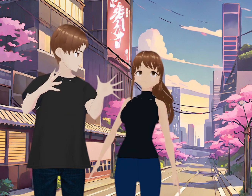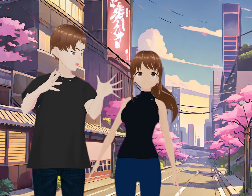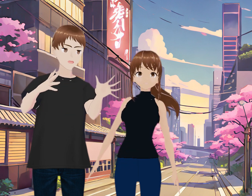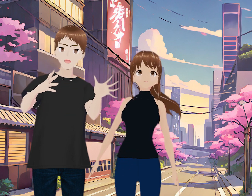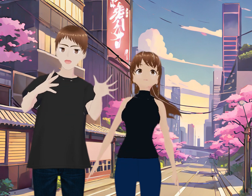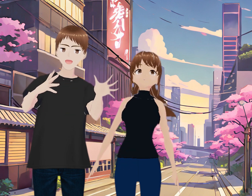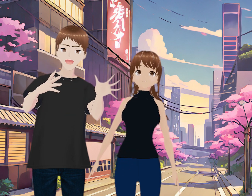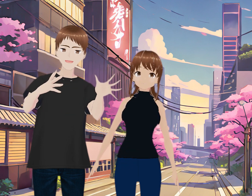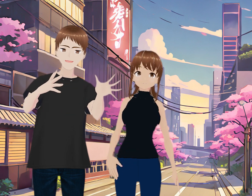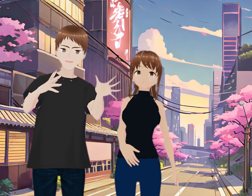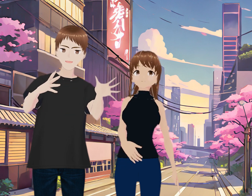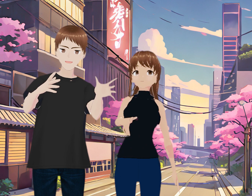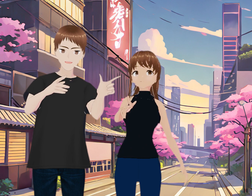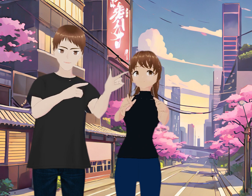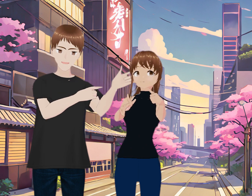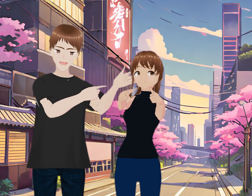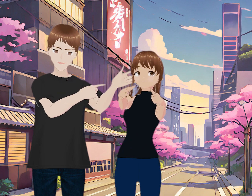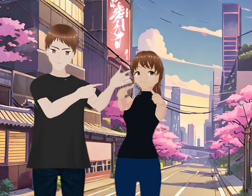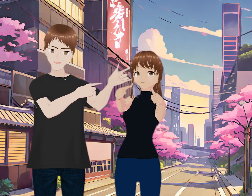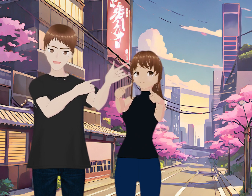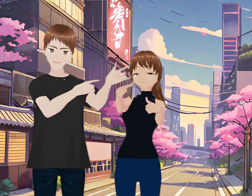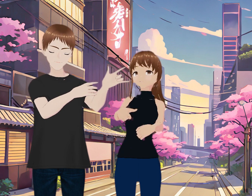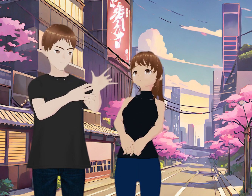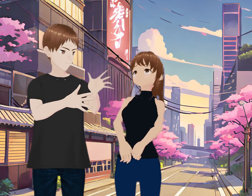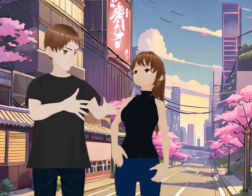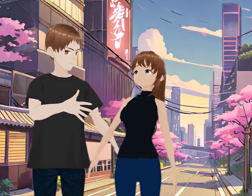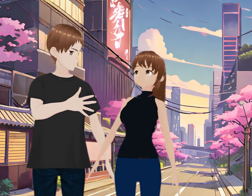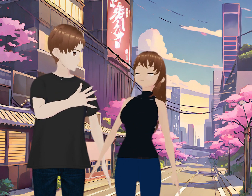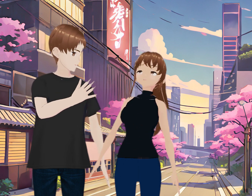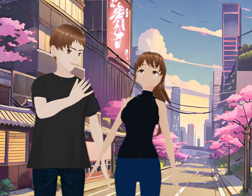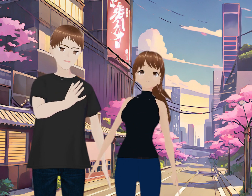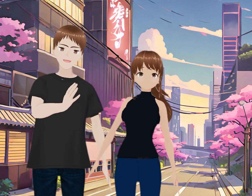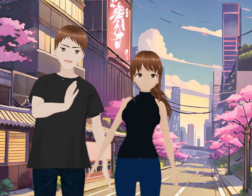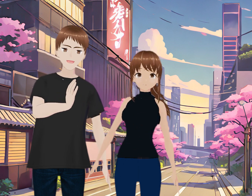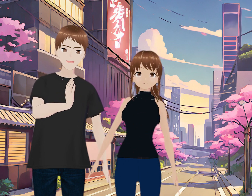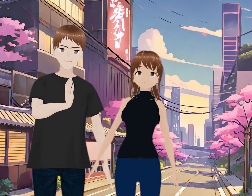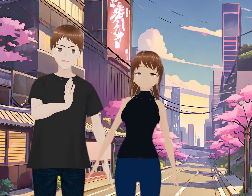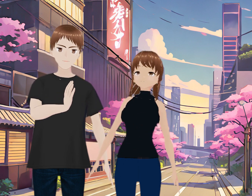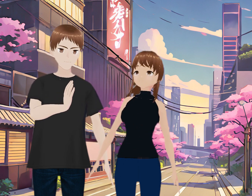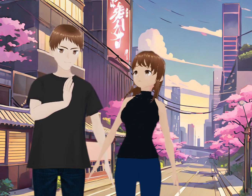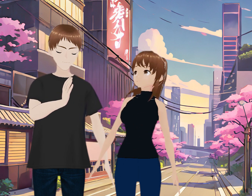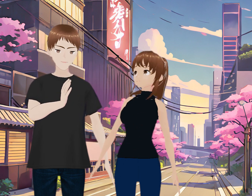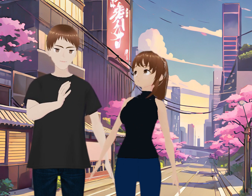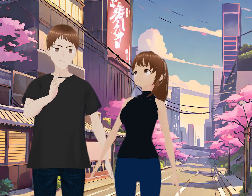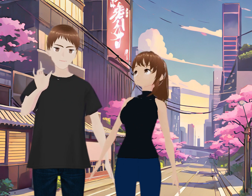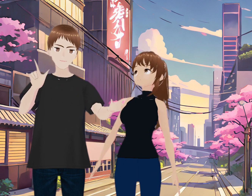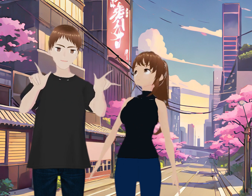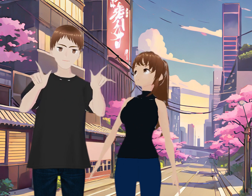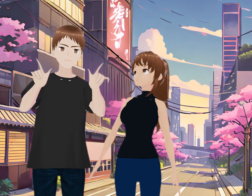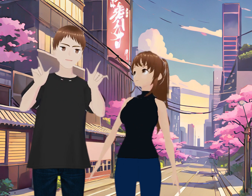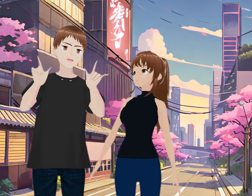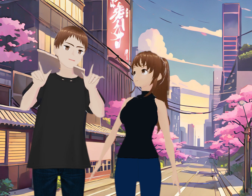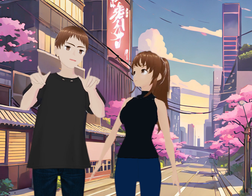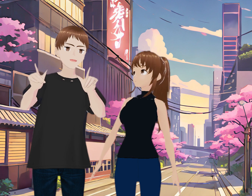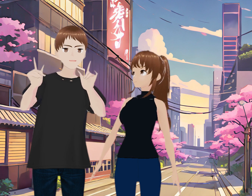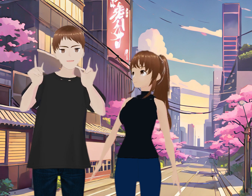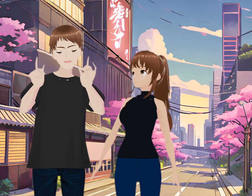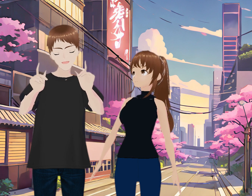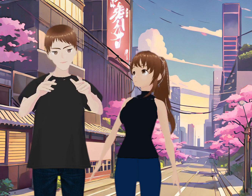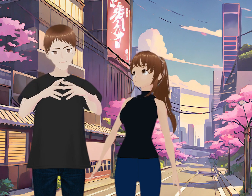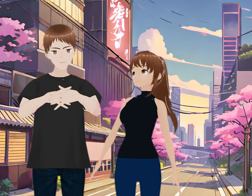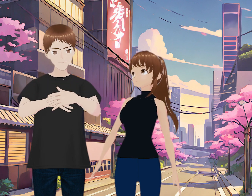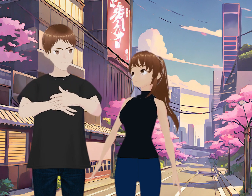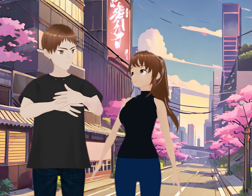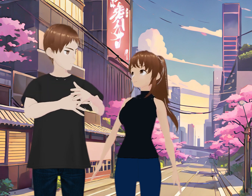Porque queremos Un gerente de locaciones Para que grabemos estos episodios Y ya saben Cómo pueden apoyarnos En patreon.com